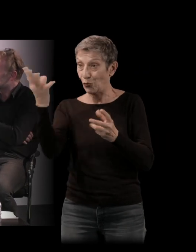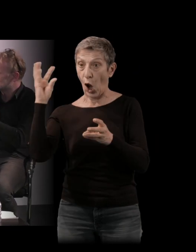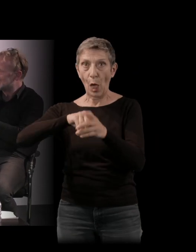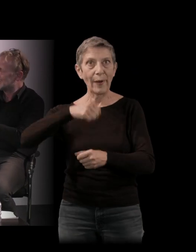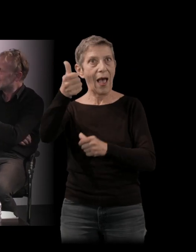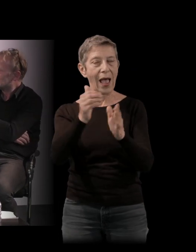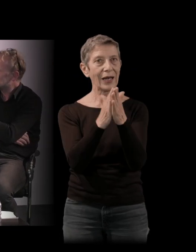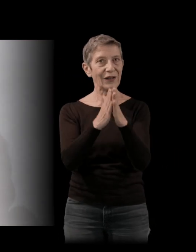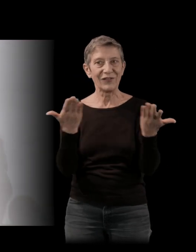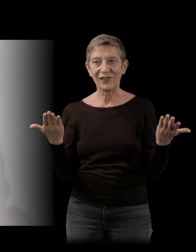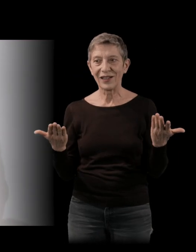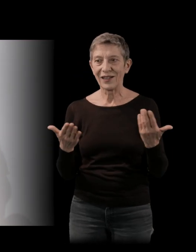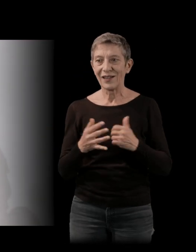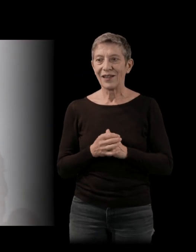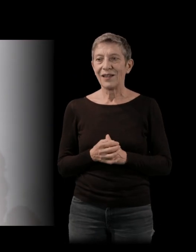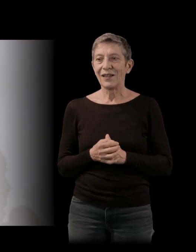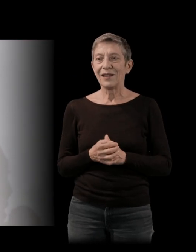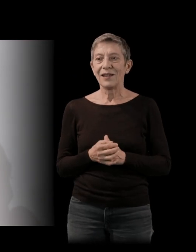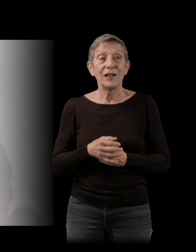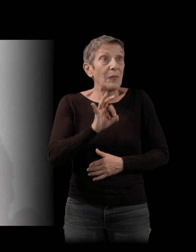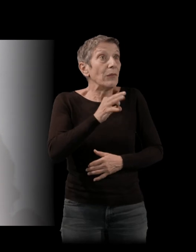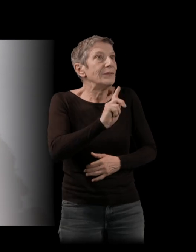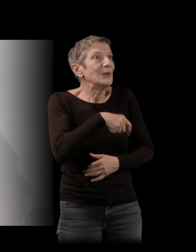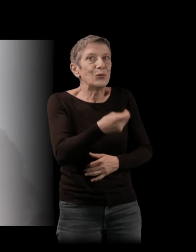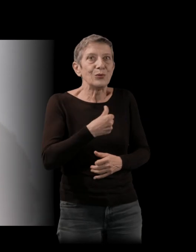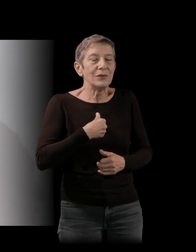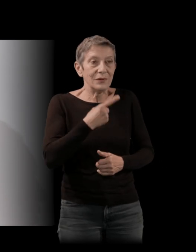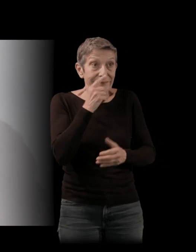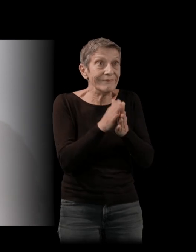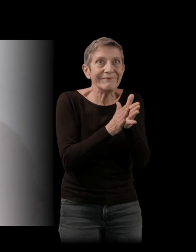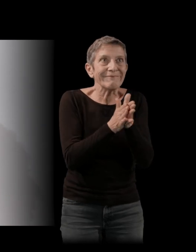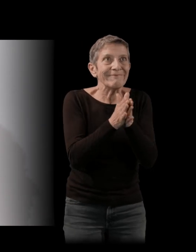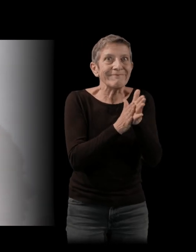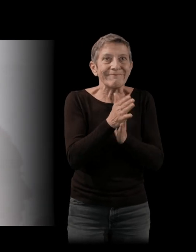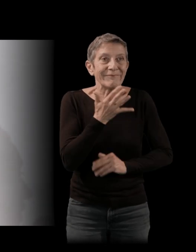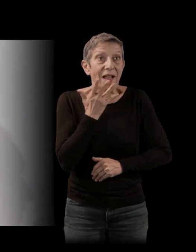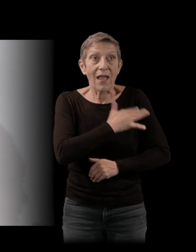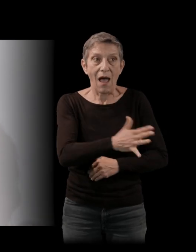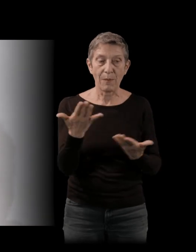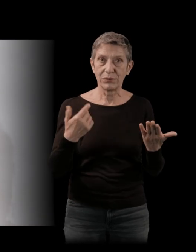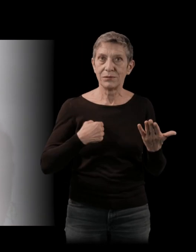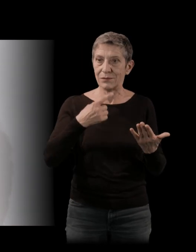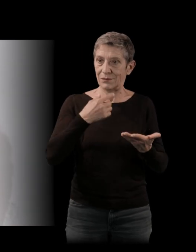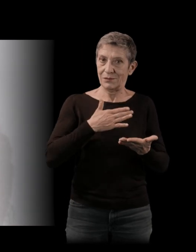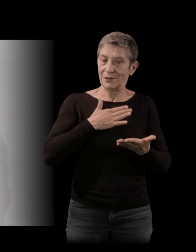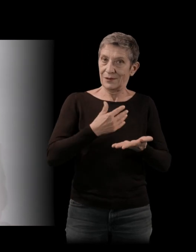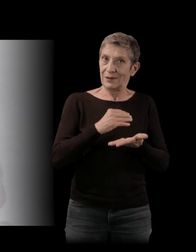dis ça. Oui, effectivement, moi, je me suis régalée parce que c'est vraiment la liberté de l'écrivain qui peut se jouer à plein, puisque je